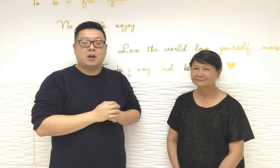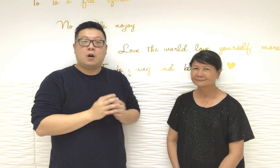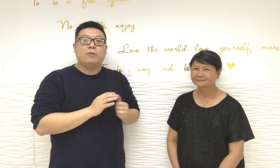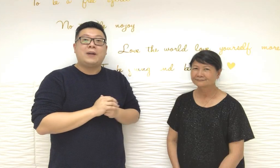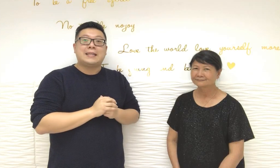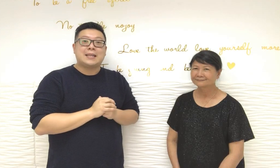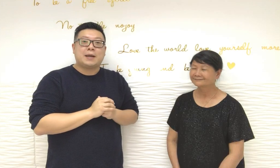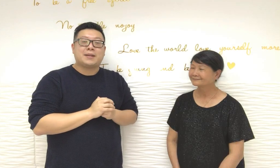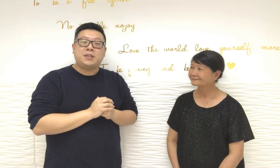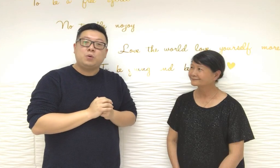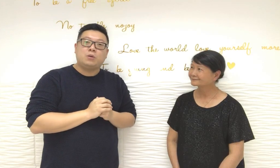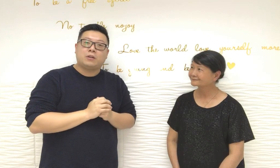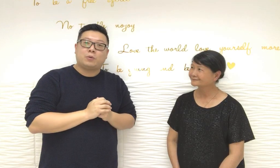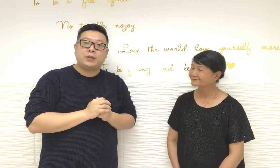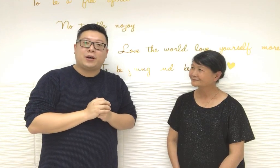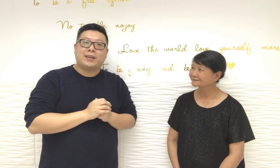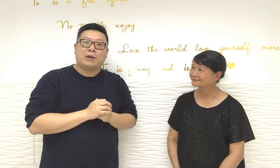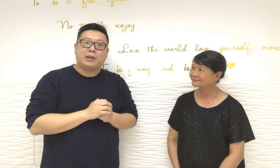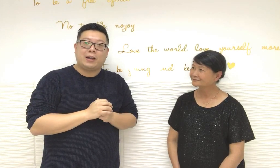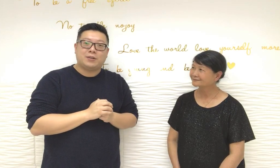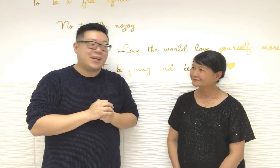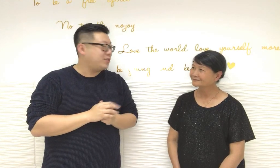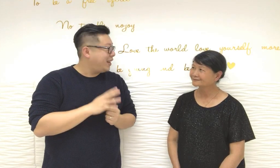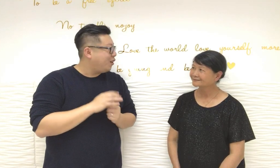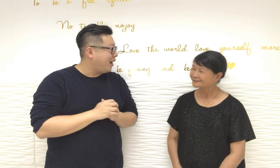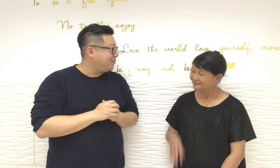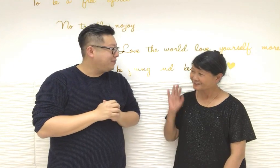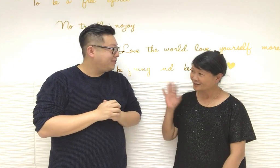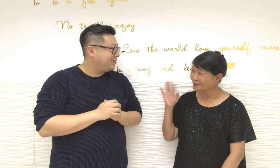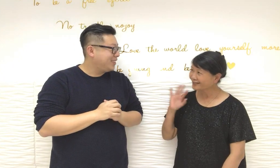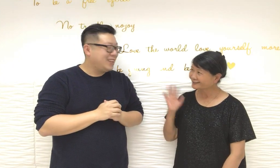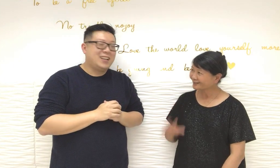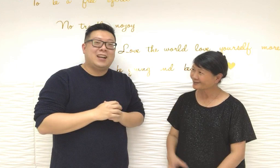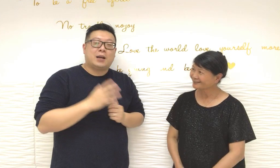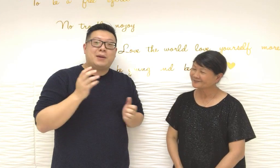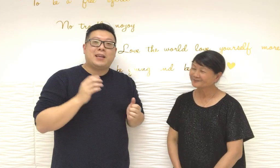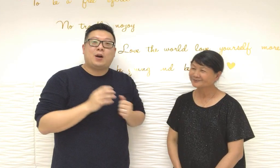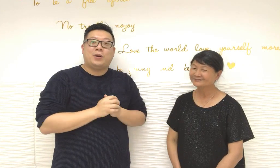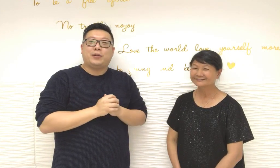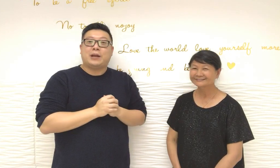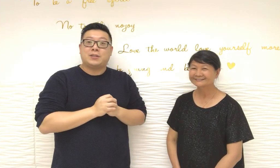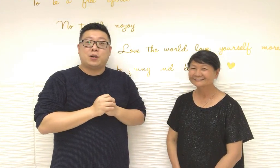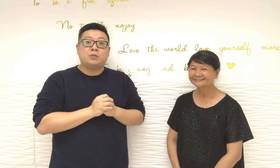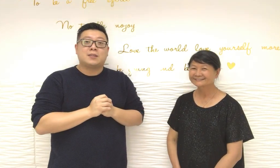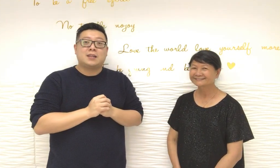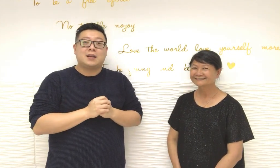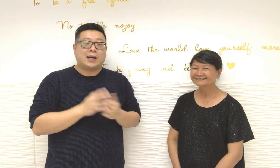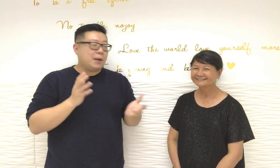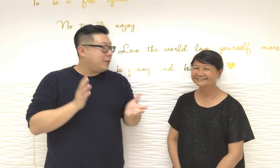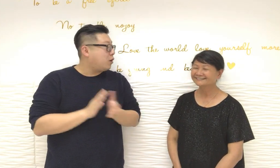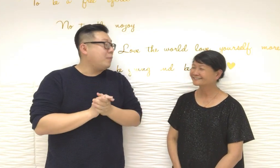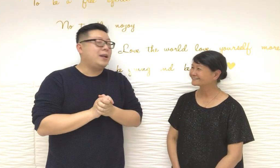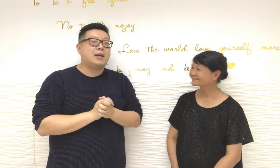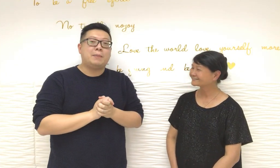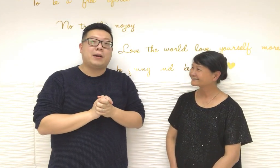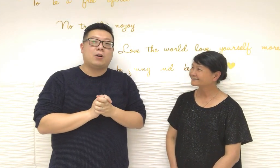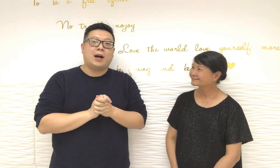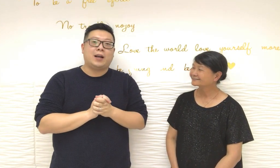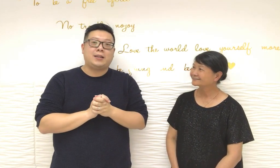歡迎新一集 超論鬼才又有油姐油姐 你好你好 迪金比又來到油姐工作室今天說什麼呢今天說一些